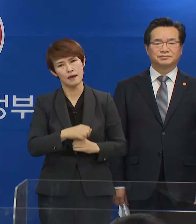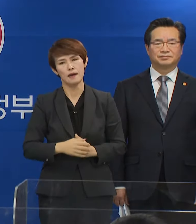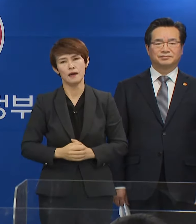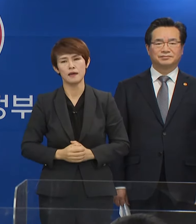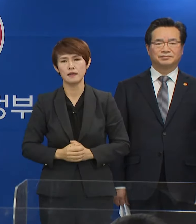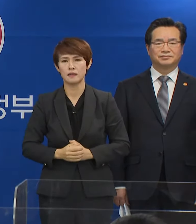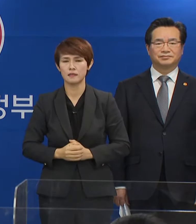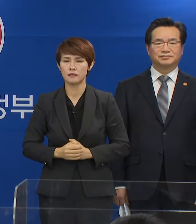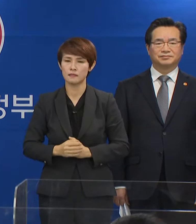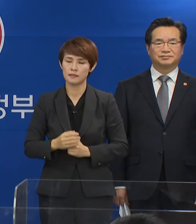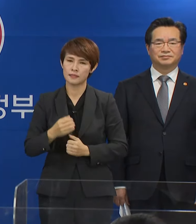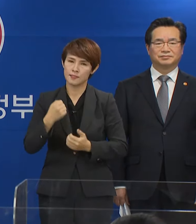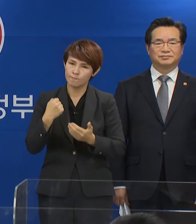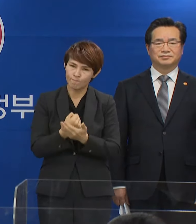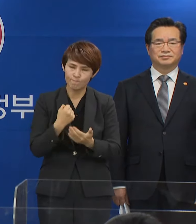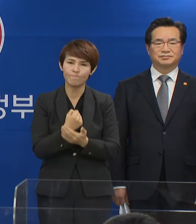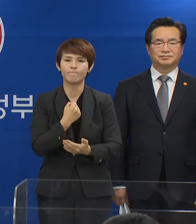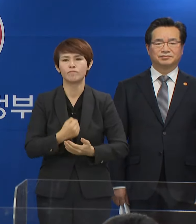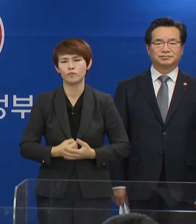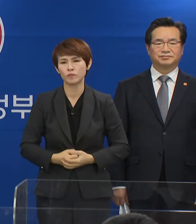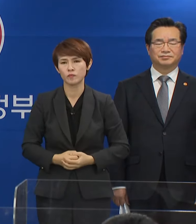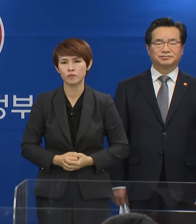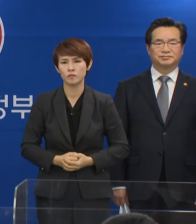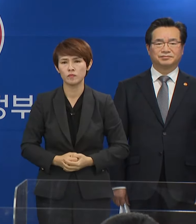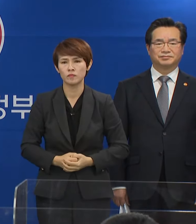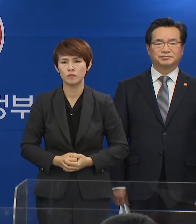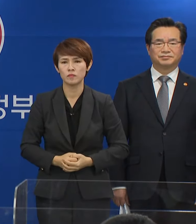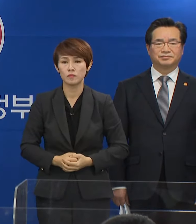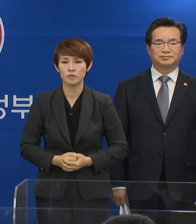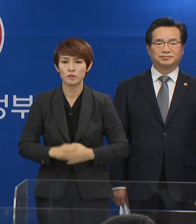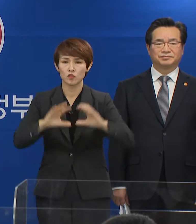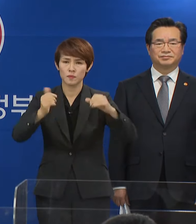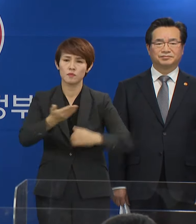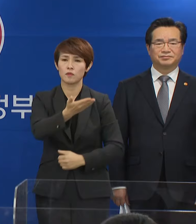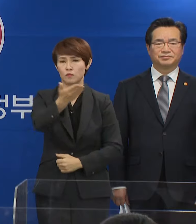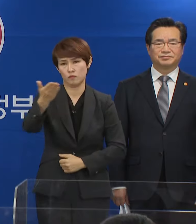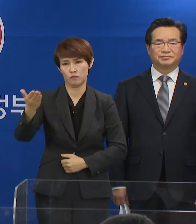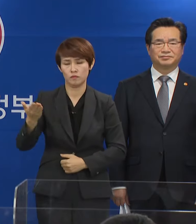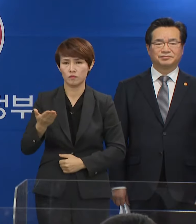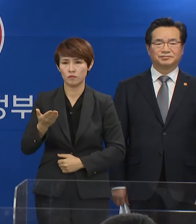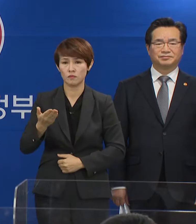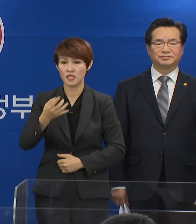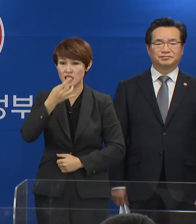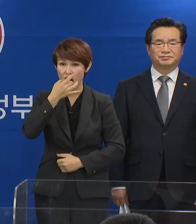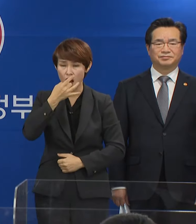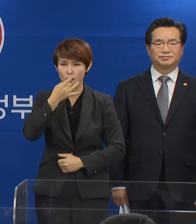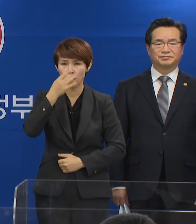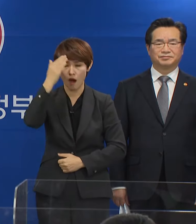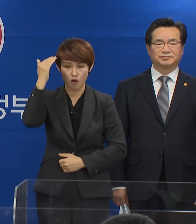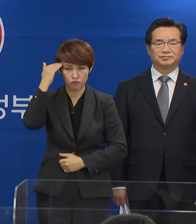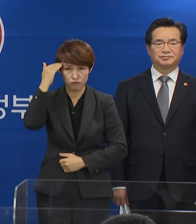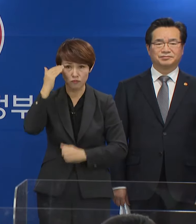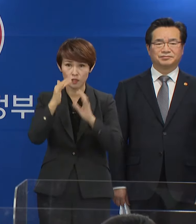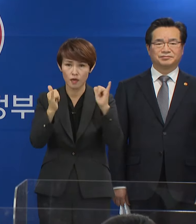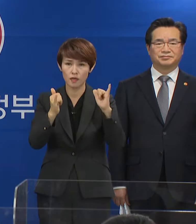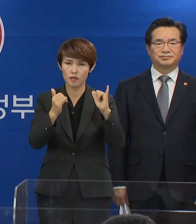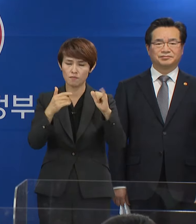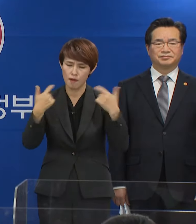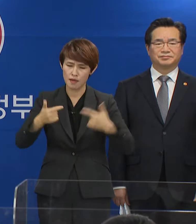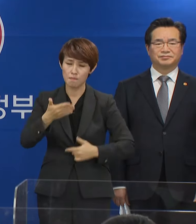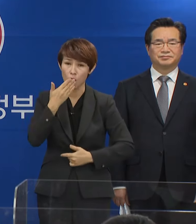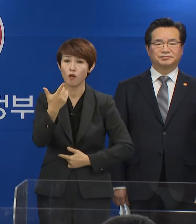저는 매우 유감스럽게 생각합니다. 국민 여러분, 쌀은 우리 국민의 주식이며